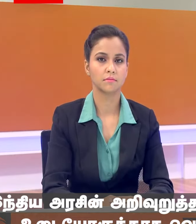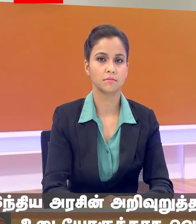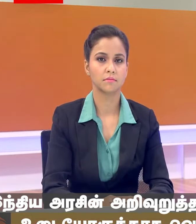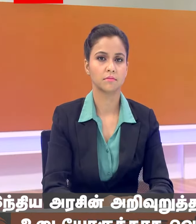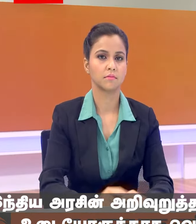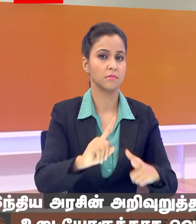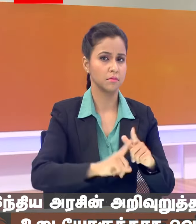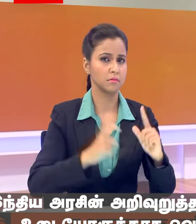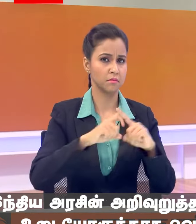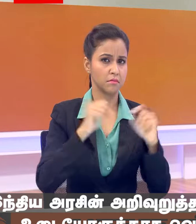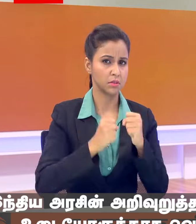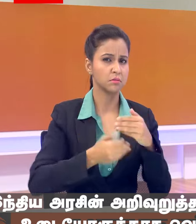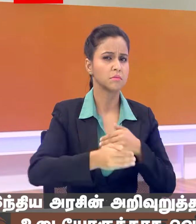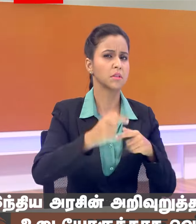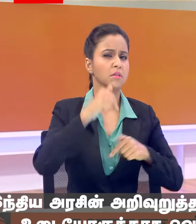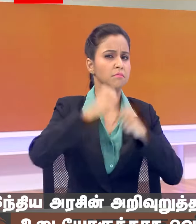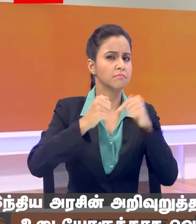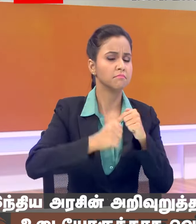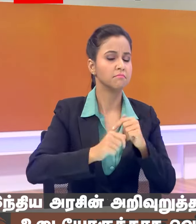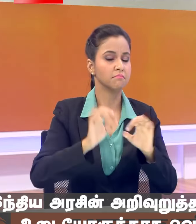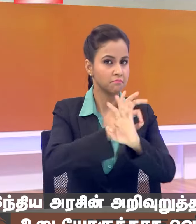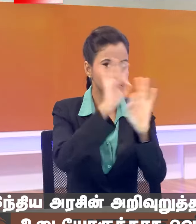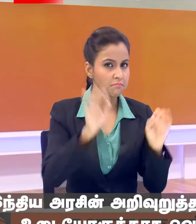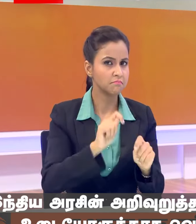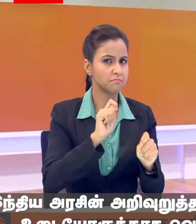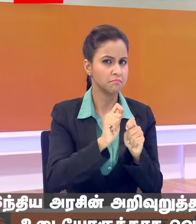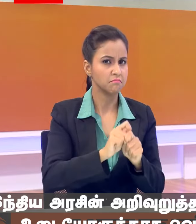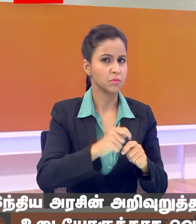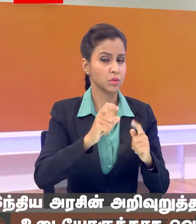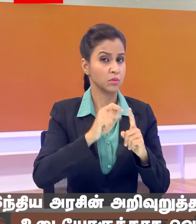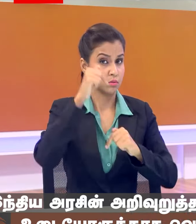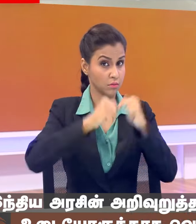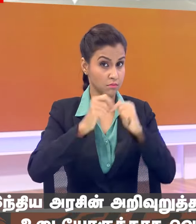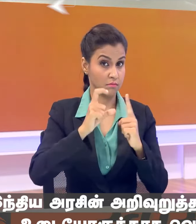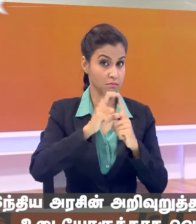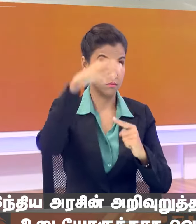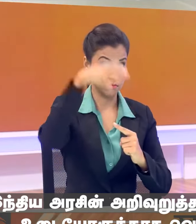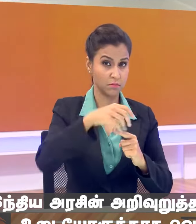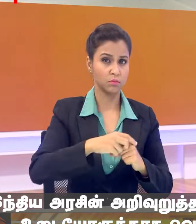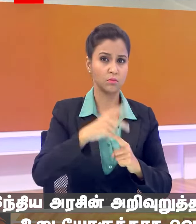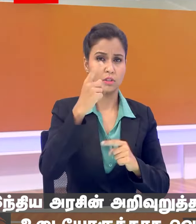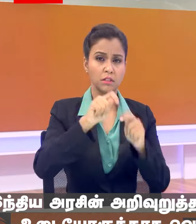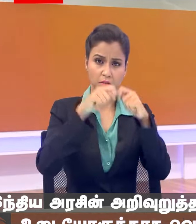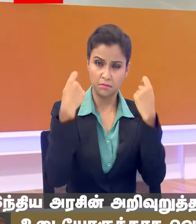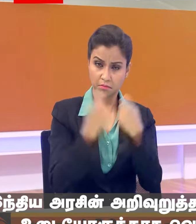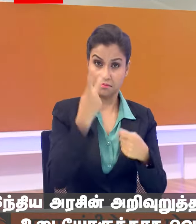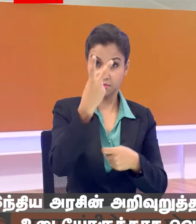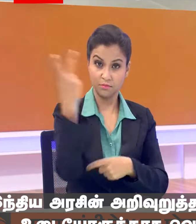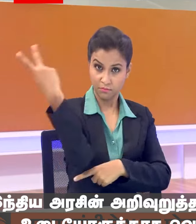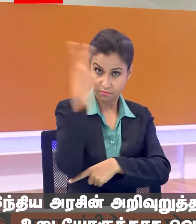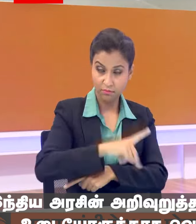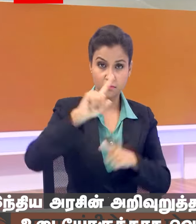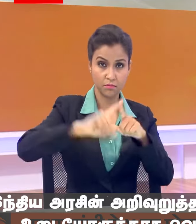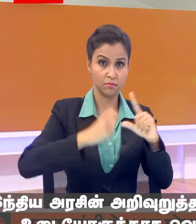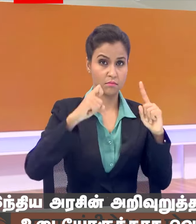जम्मु कश्मीर में आगामी विदान सभा चुनाव की तैयारियों को लेकर चुनाव आयोक की टीम दो दिवस्ये जम्मु कश्मीर के दोरे